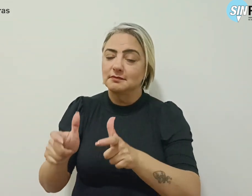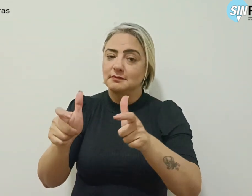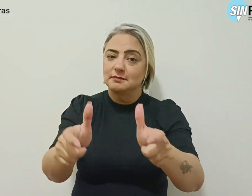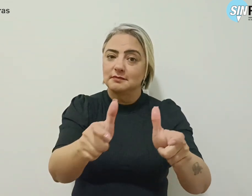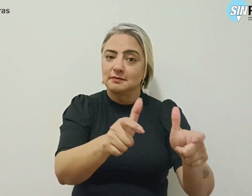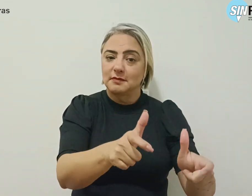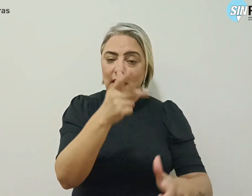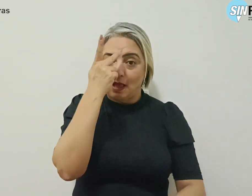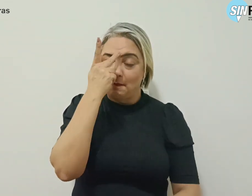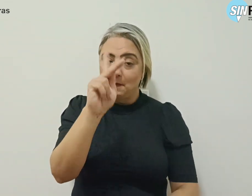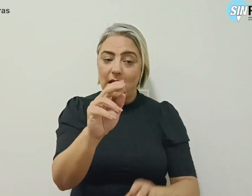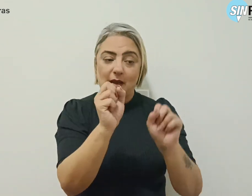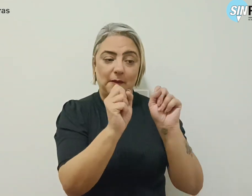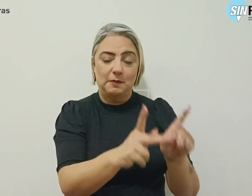para aposentados.